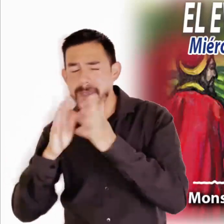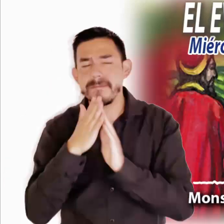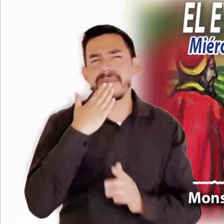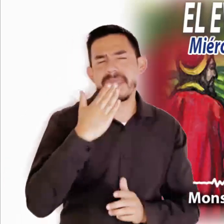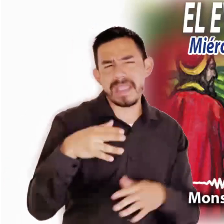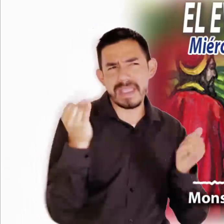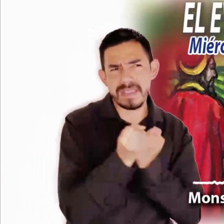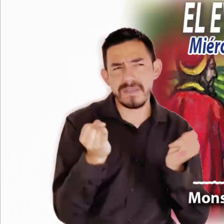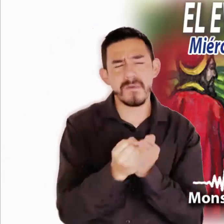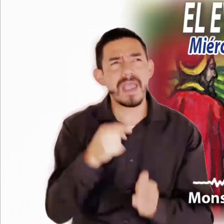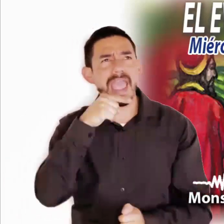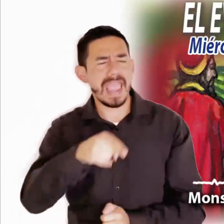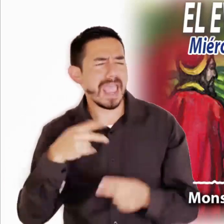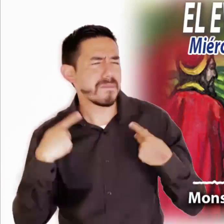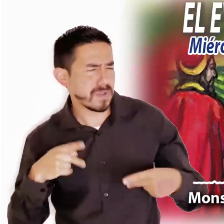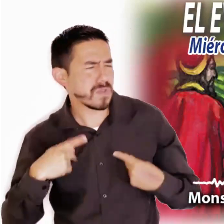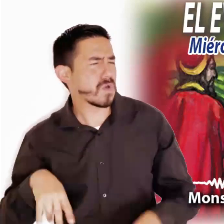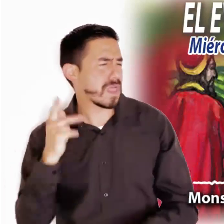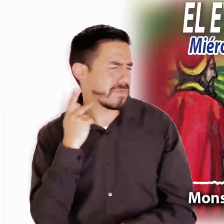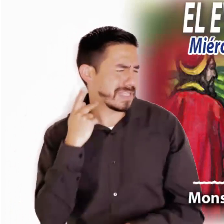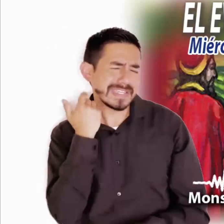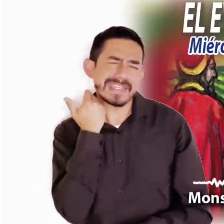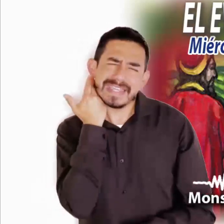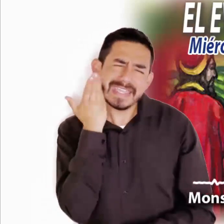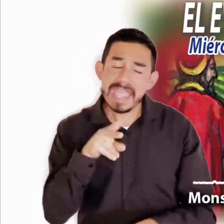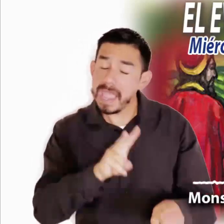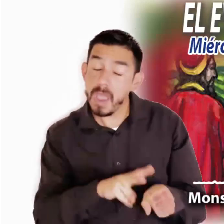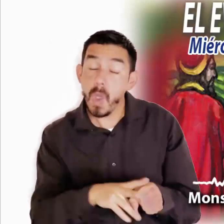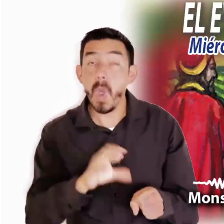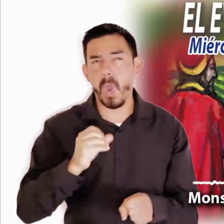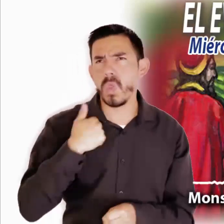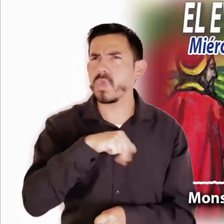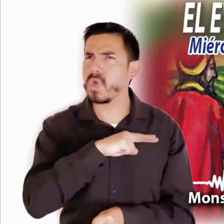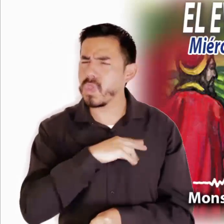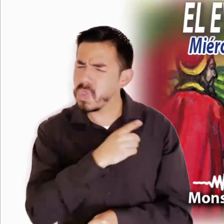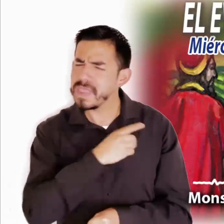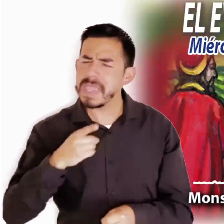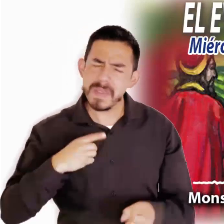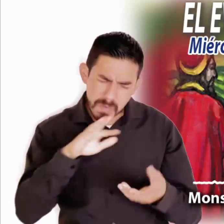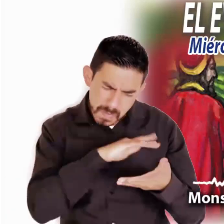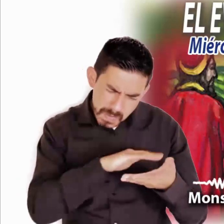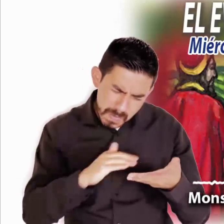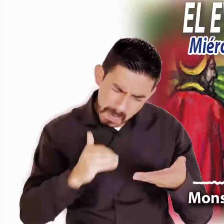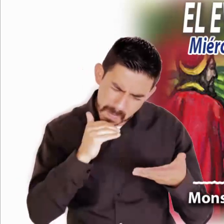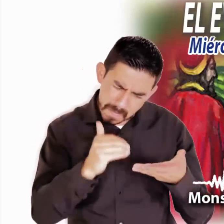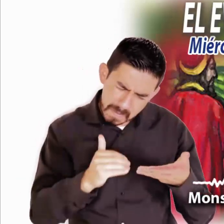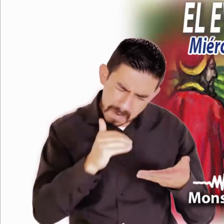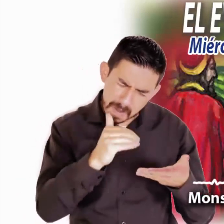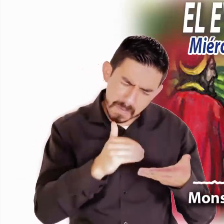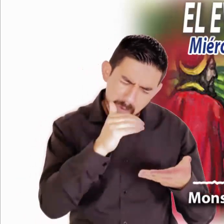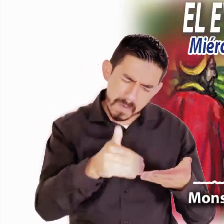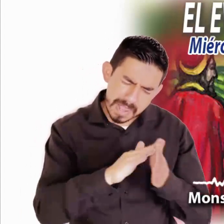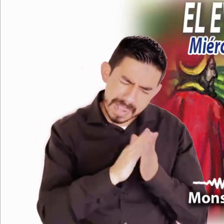Creo que sería muy provechosa tanto para ellos, ganadores o perdedores, como para nosotros, una lectura pausada y